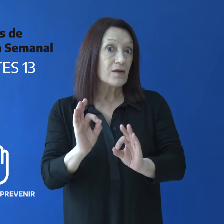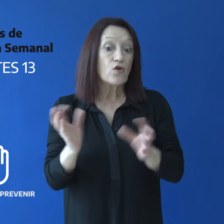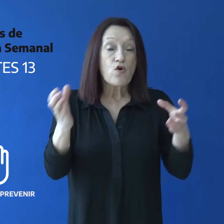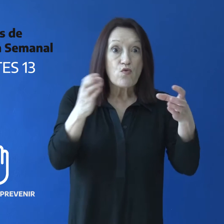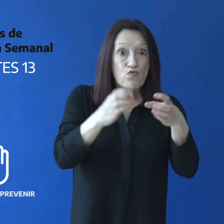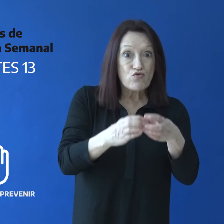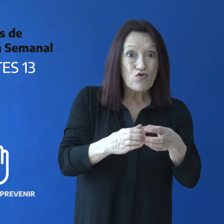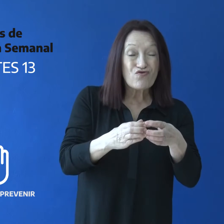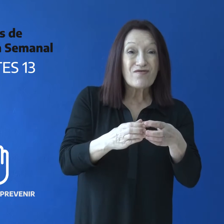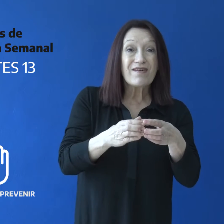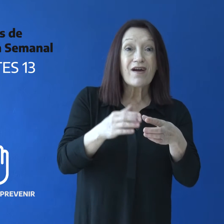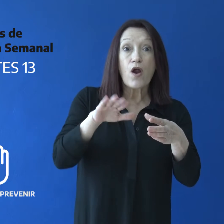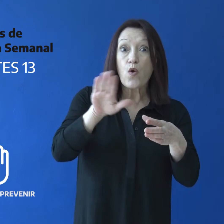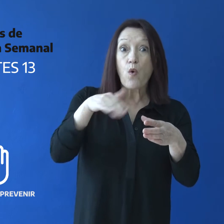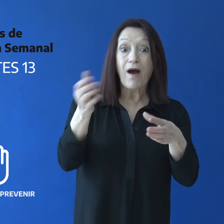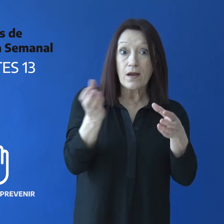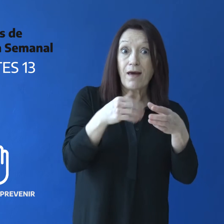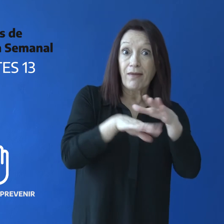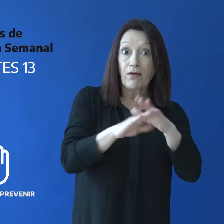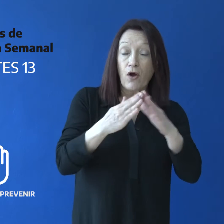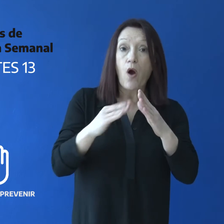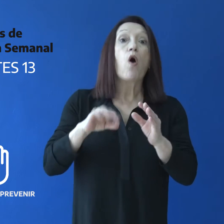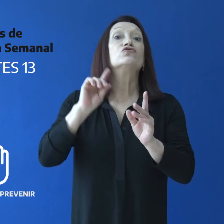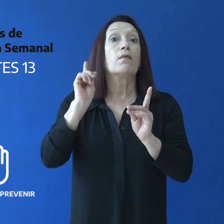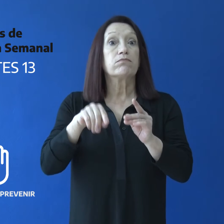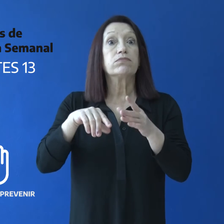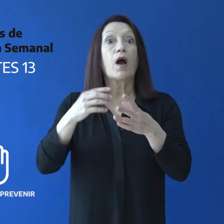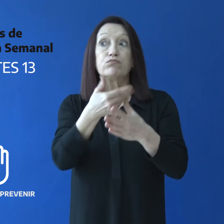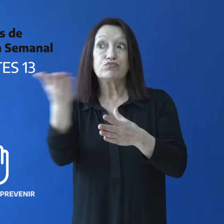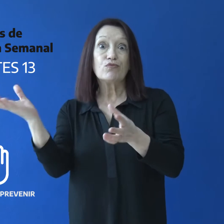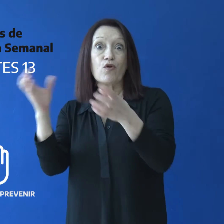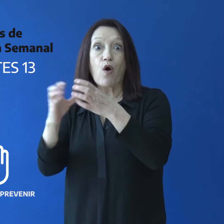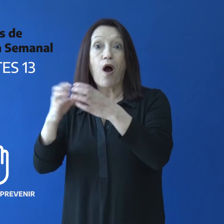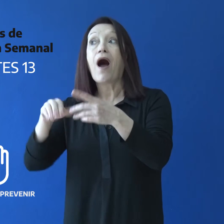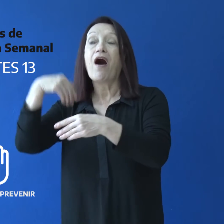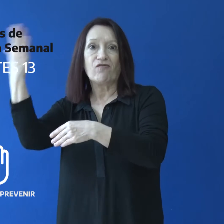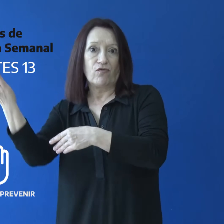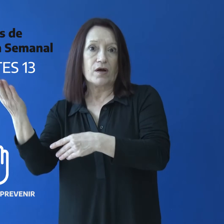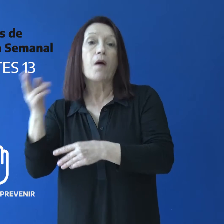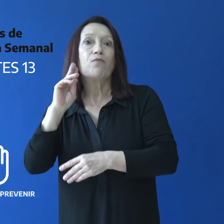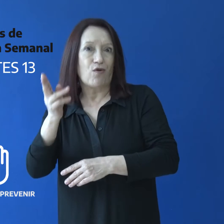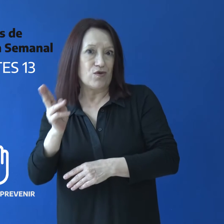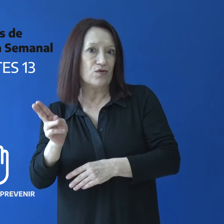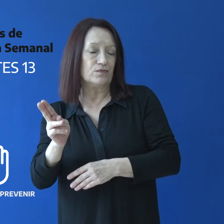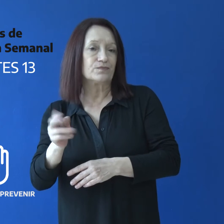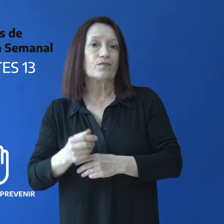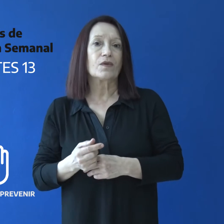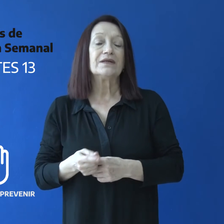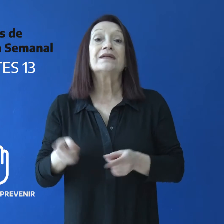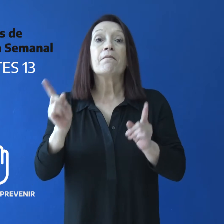de reuniones sociales en espacios cerrados y o públicos o de acceso público al aire libre. La atención